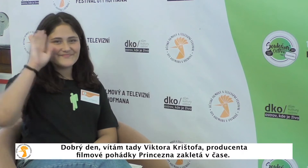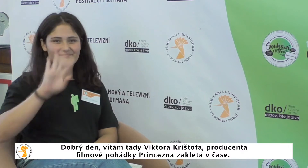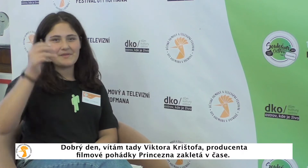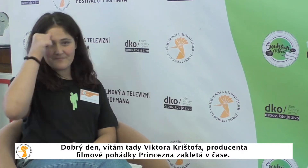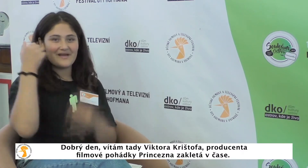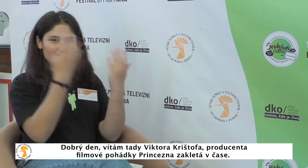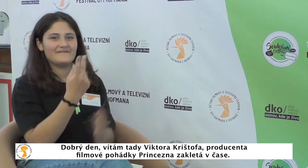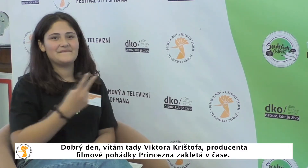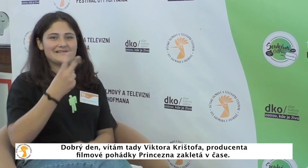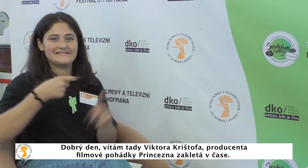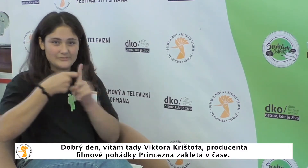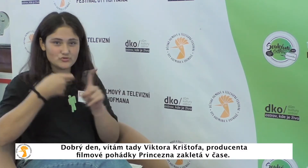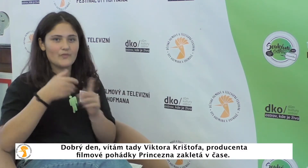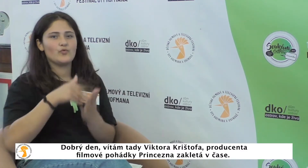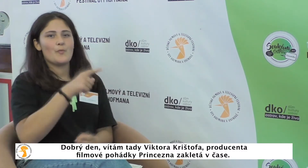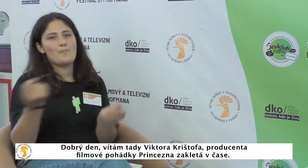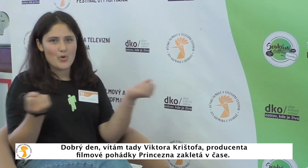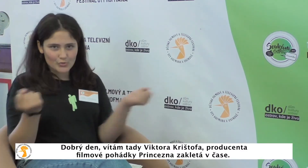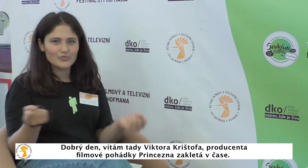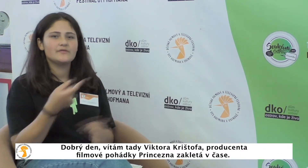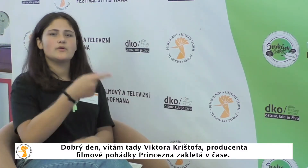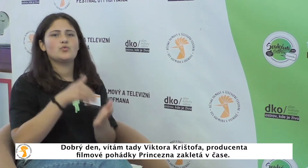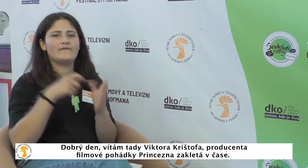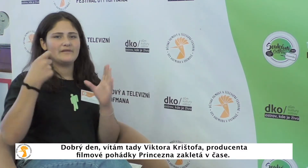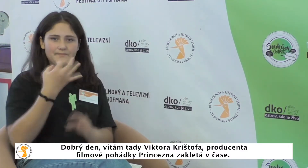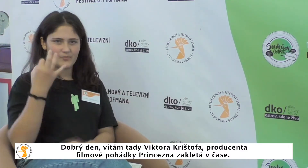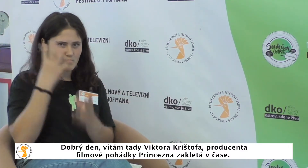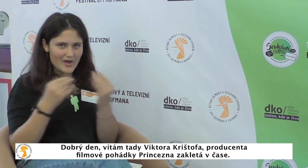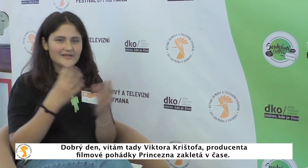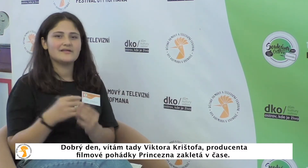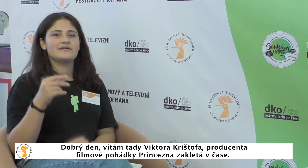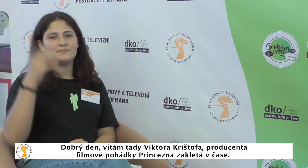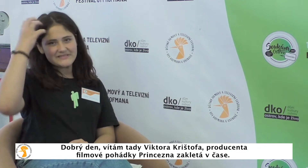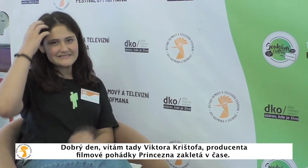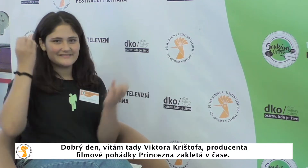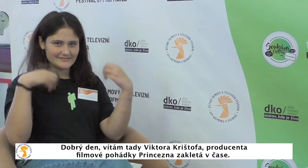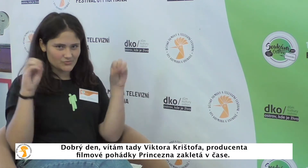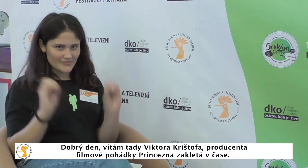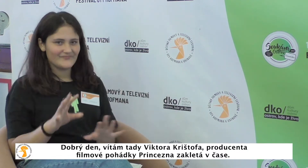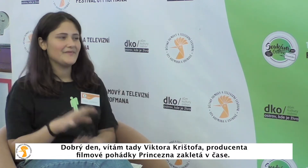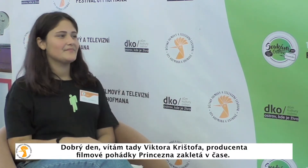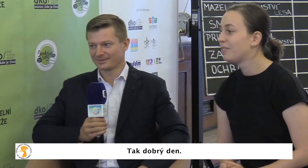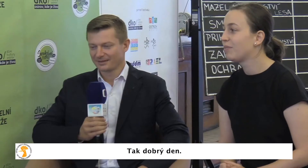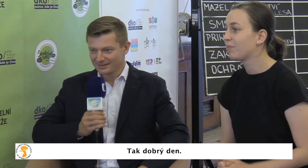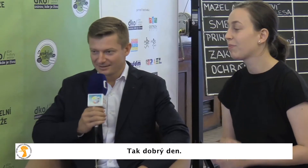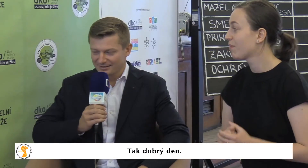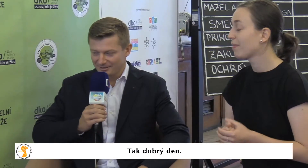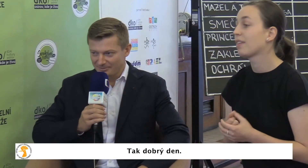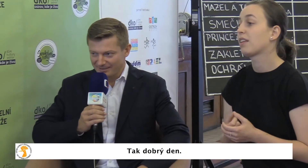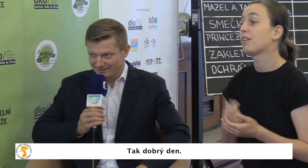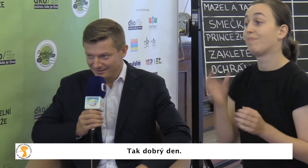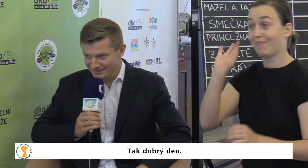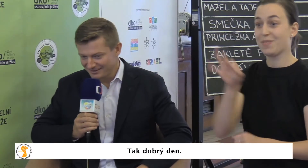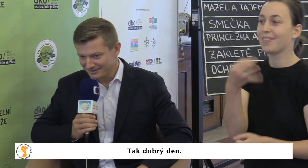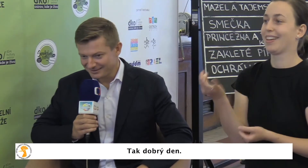Dobrý den, vítám tady Viktora Krištofa, producenta filmové pohádky Princesna zakletá v čase. Tak